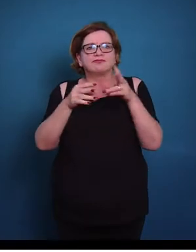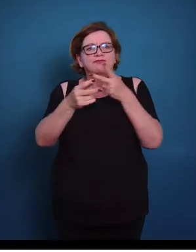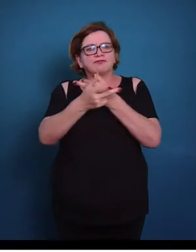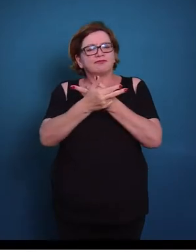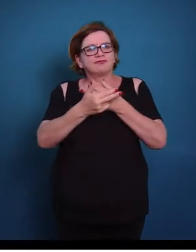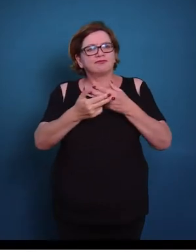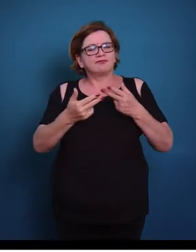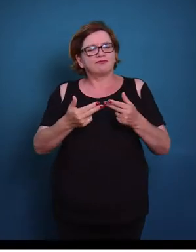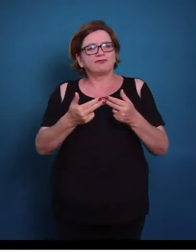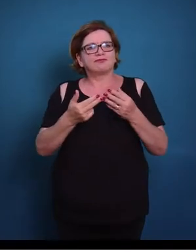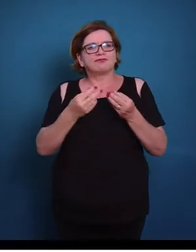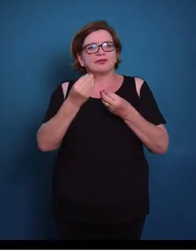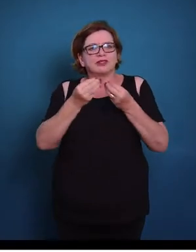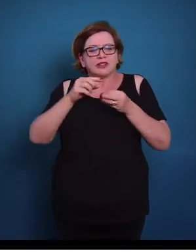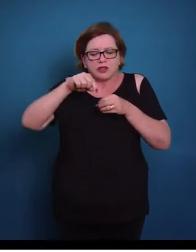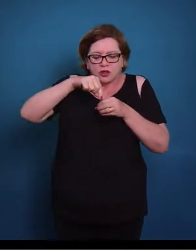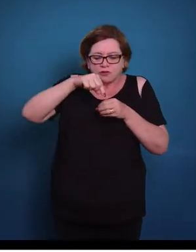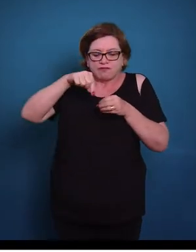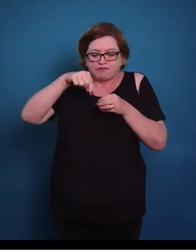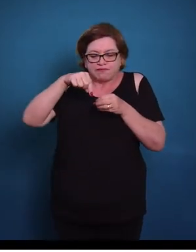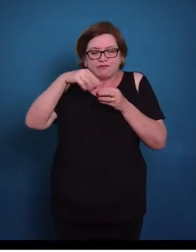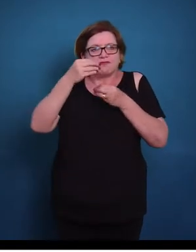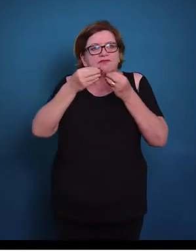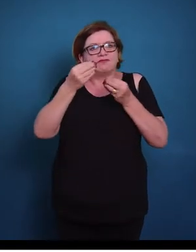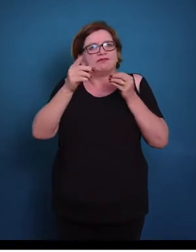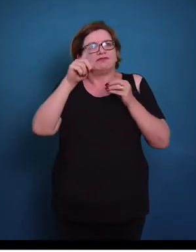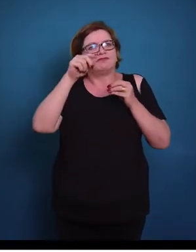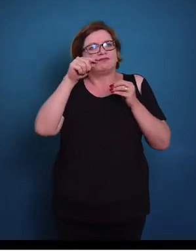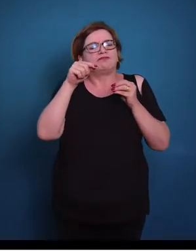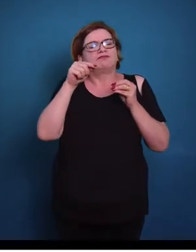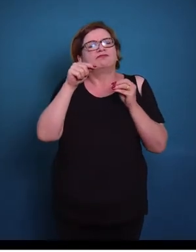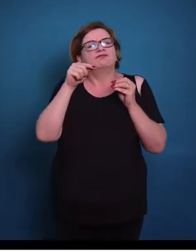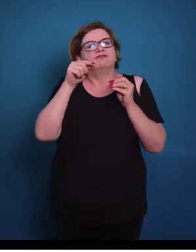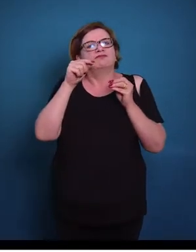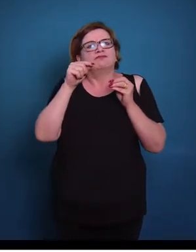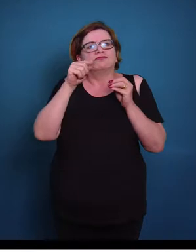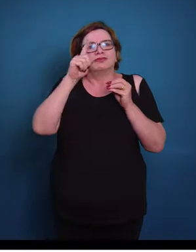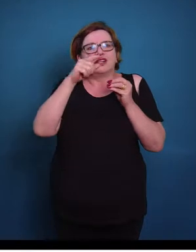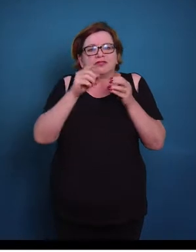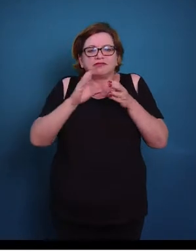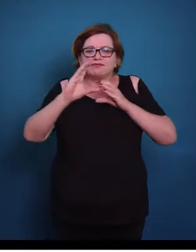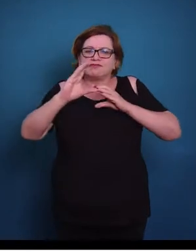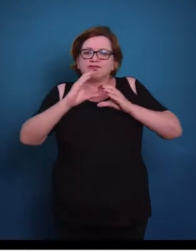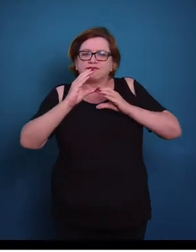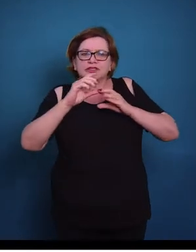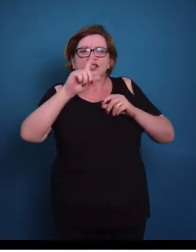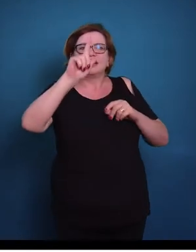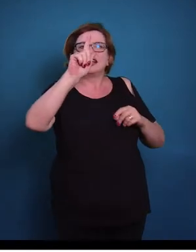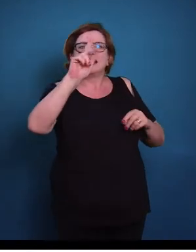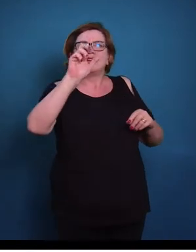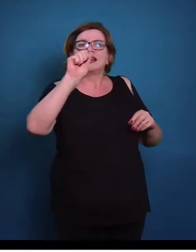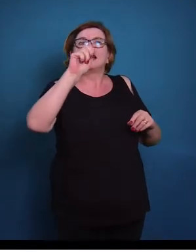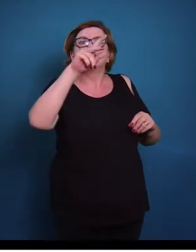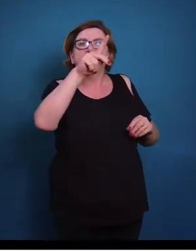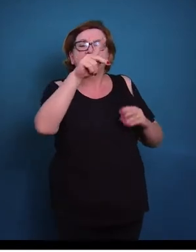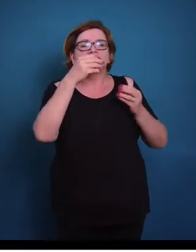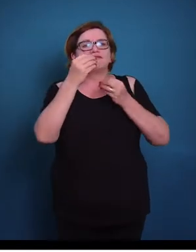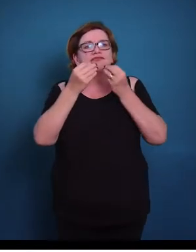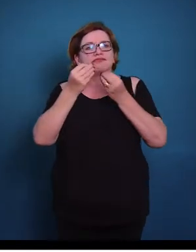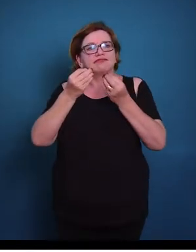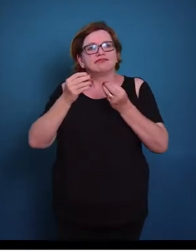formas circulares, que elas são junções comunicantes do tipo gap. Então o que acontece?